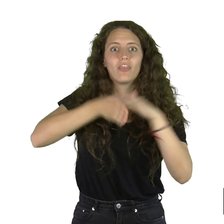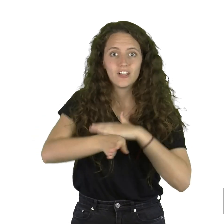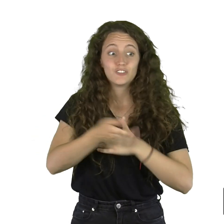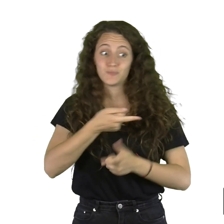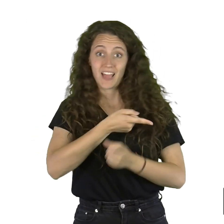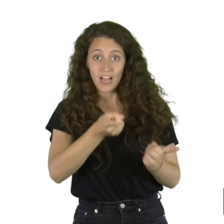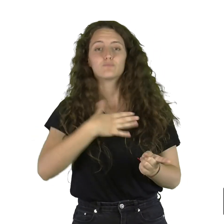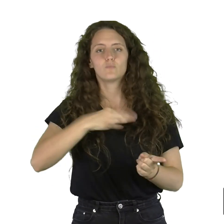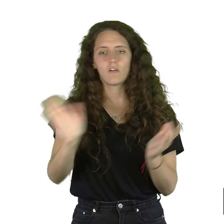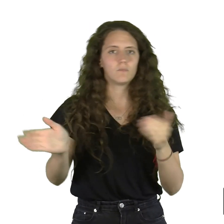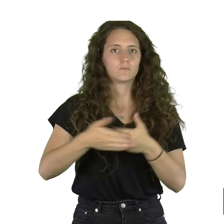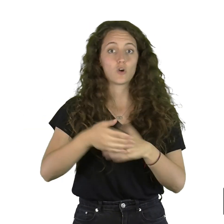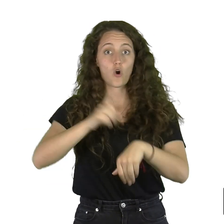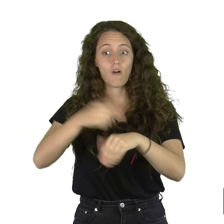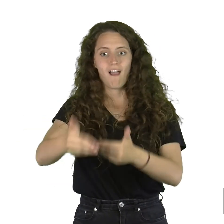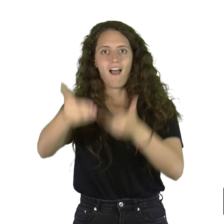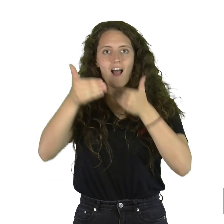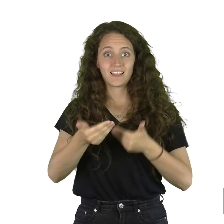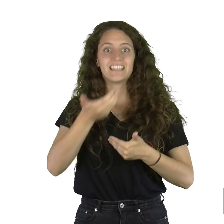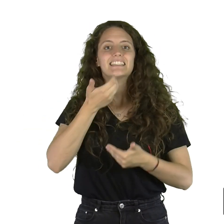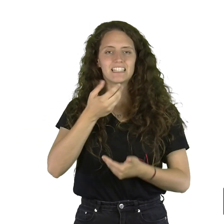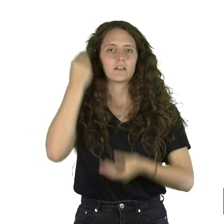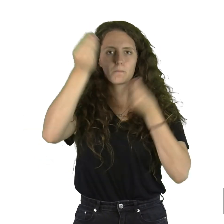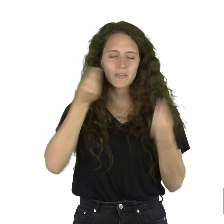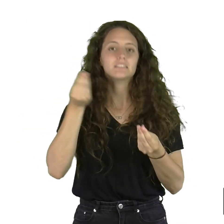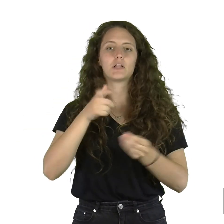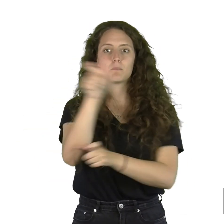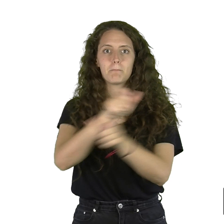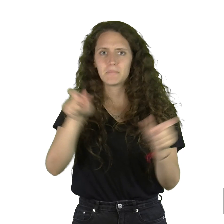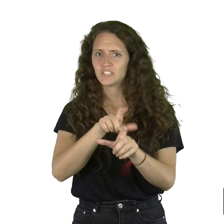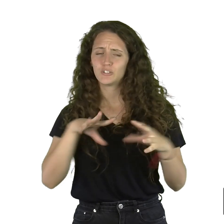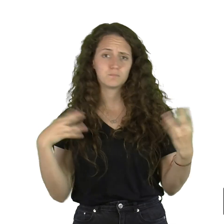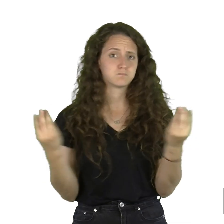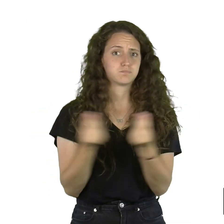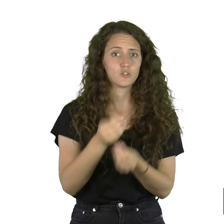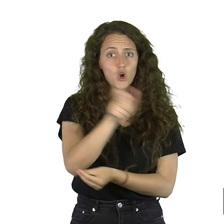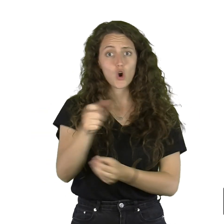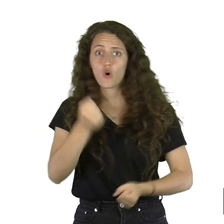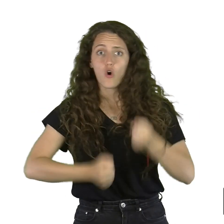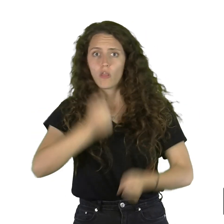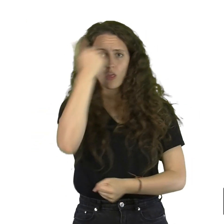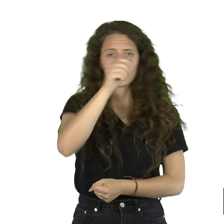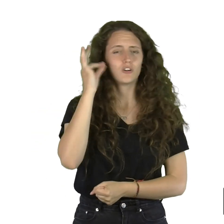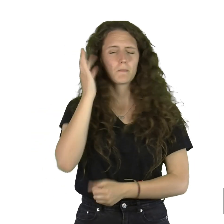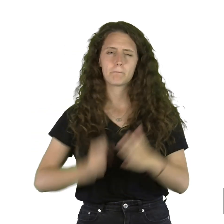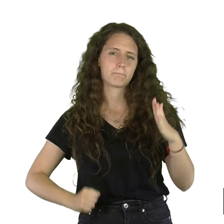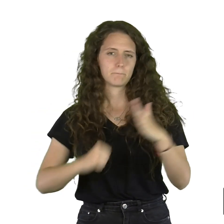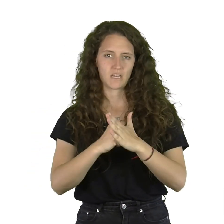podrán cerrarlos antes de esa hora si consideran que el número de corredores y corredoras ha llegado al